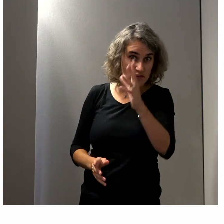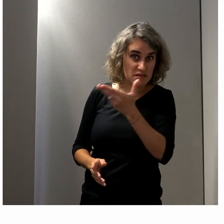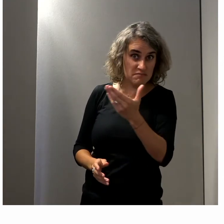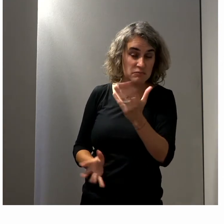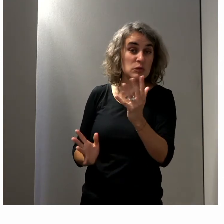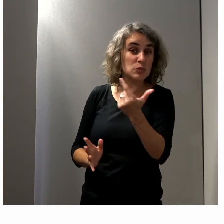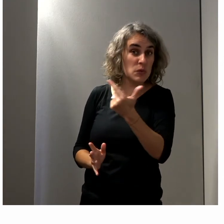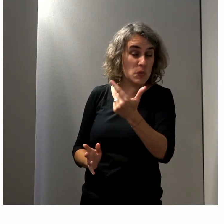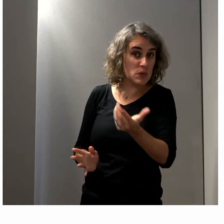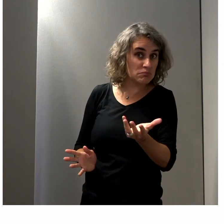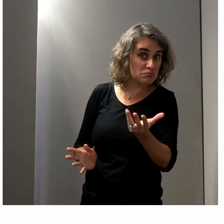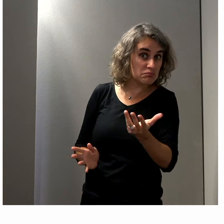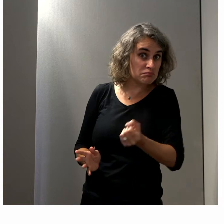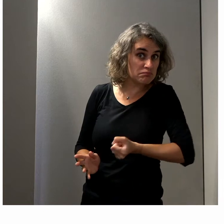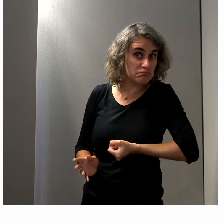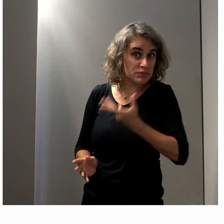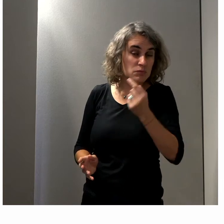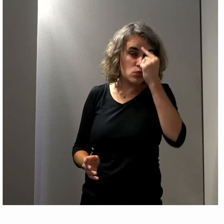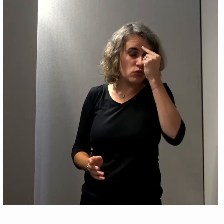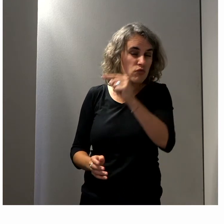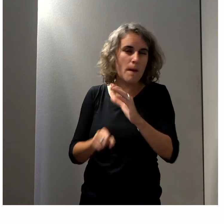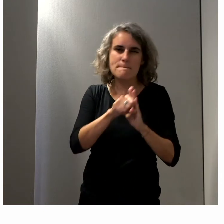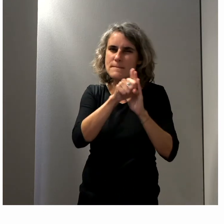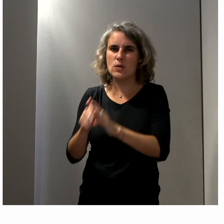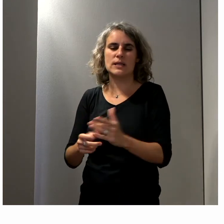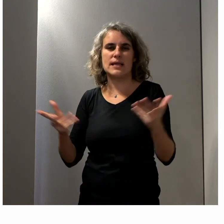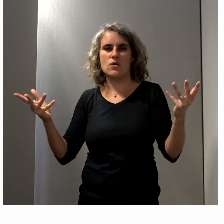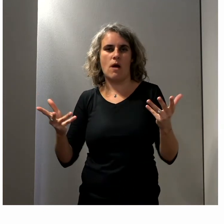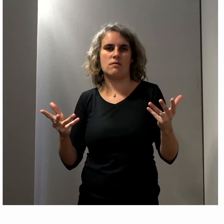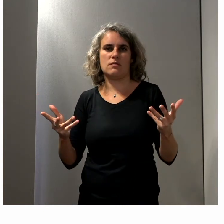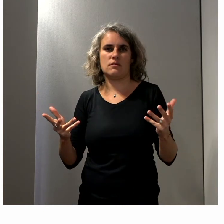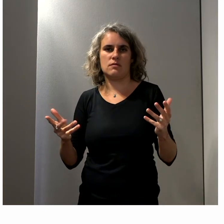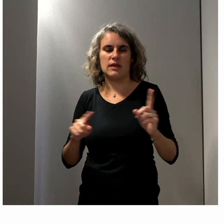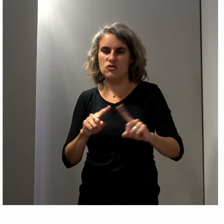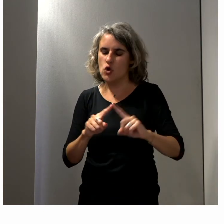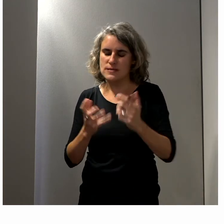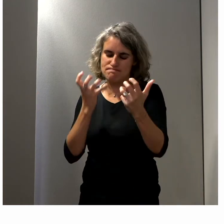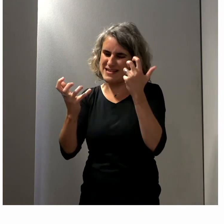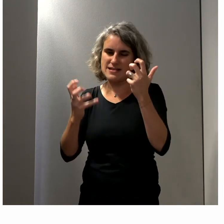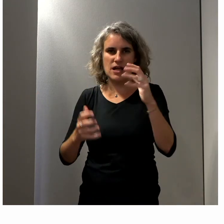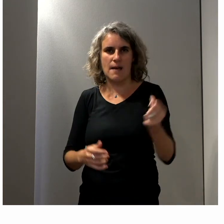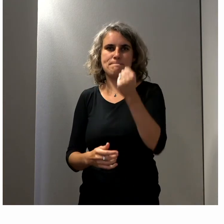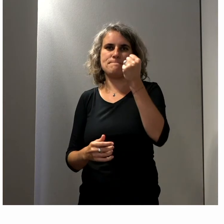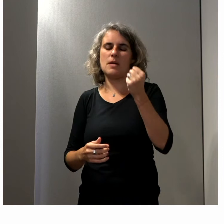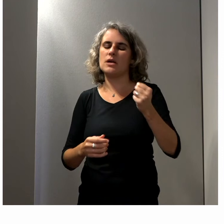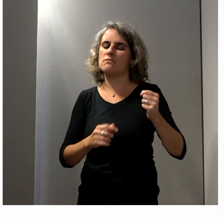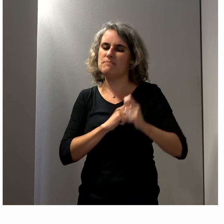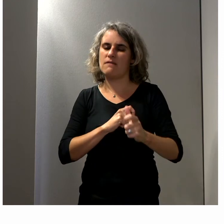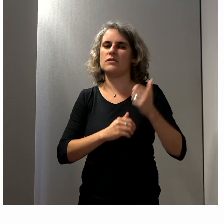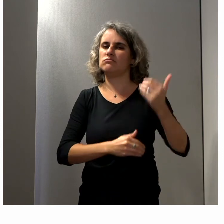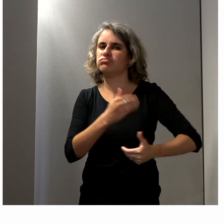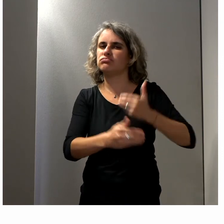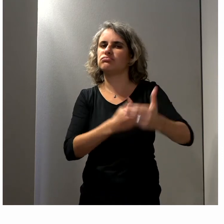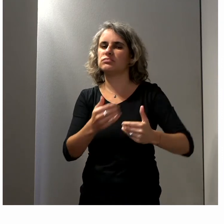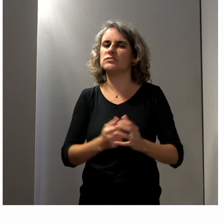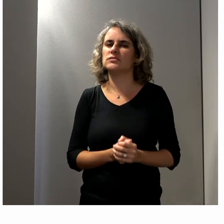peut-être chacun quelque chose qui serait prioritaire pour vous à mettre en avant aujourd'hui pour continuer ensuite à